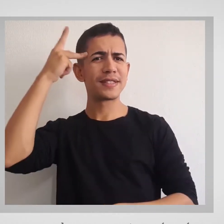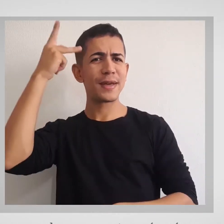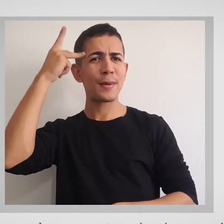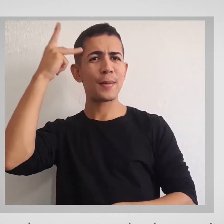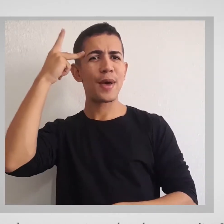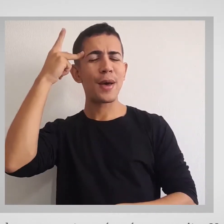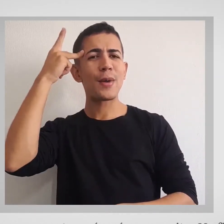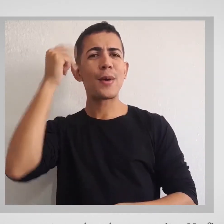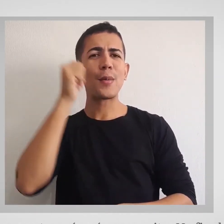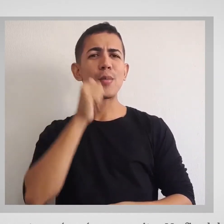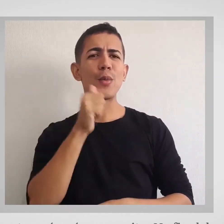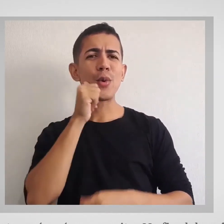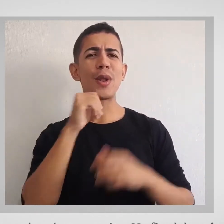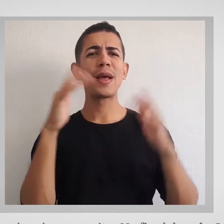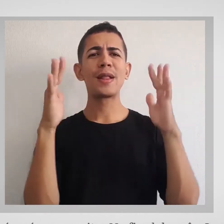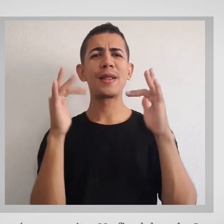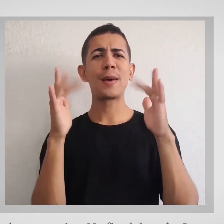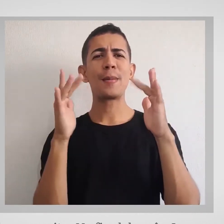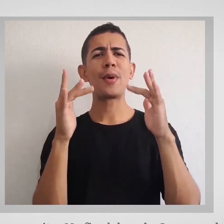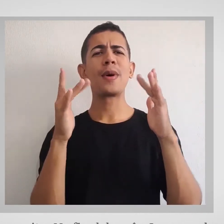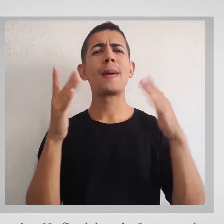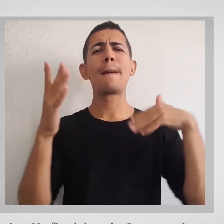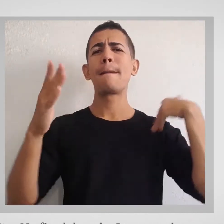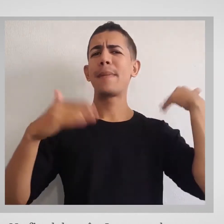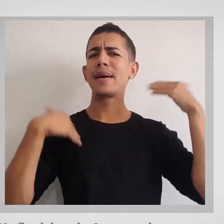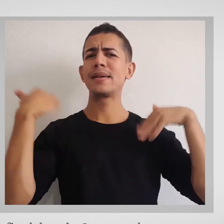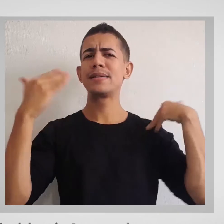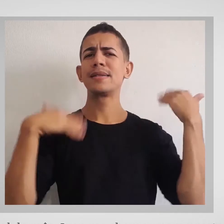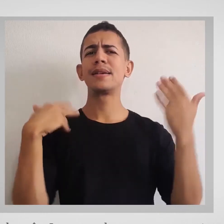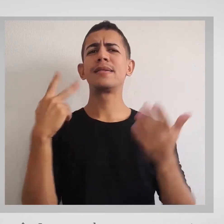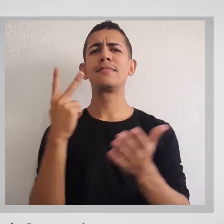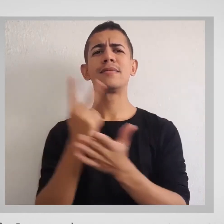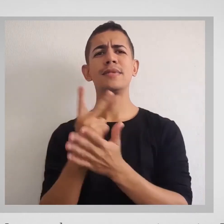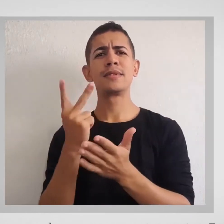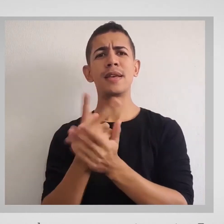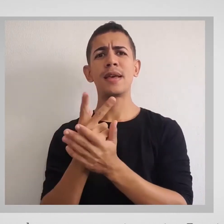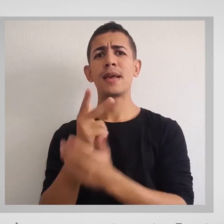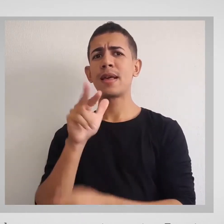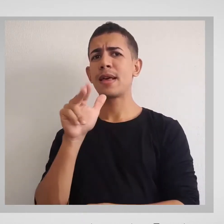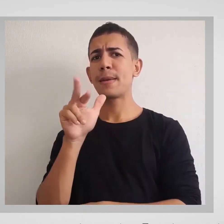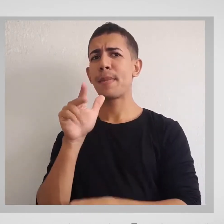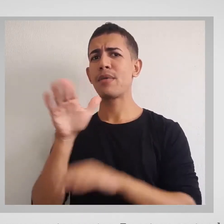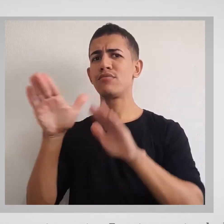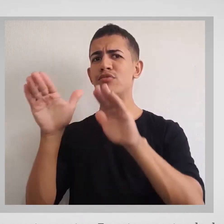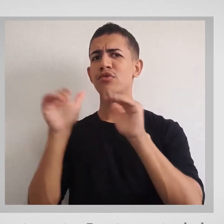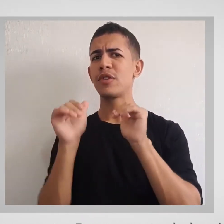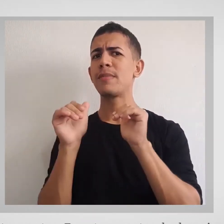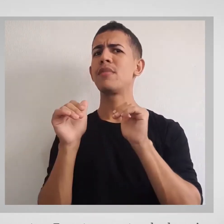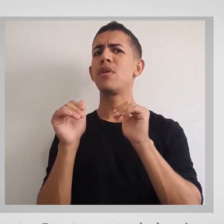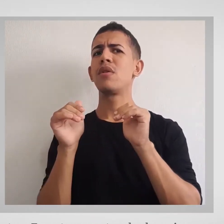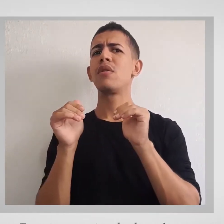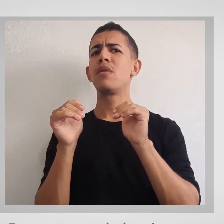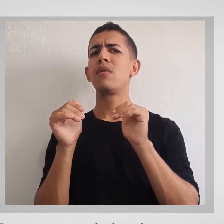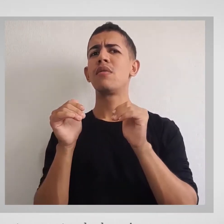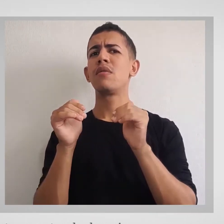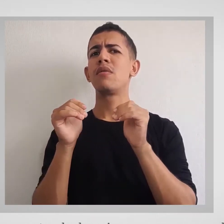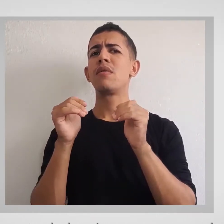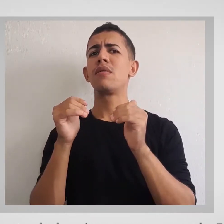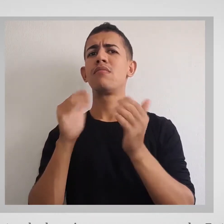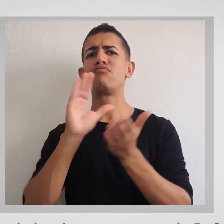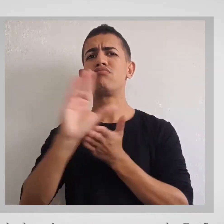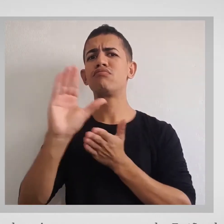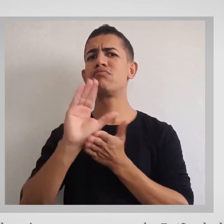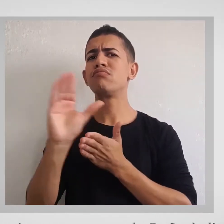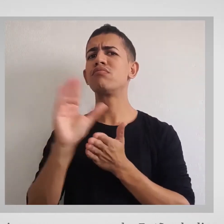garota e nós saíamos muito. No final do mês, Ivan me chamou para prestar contas. Eu estava gastando demais com essa namorada,